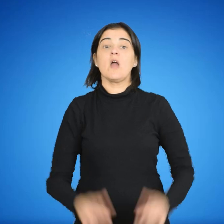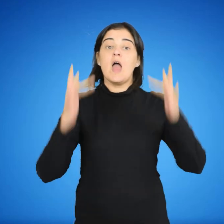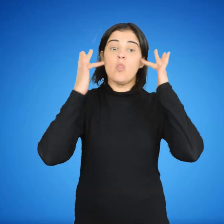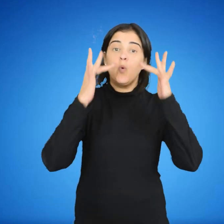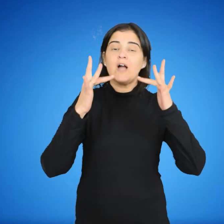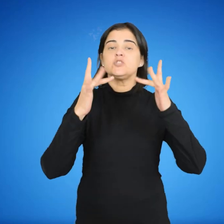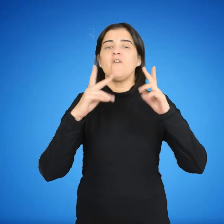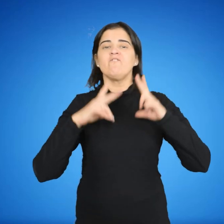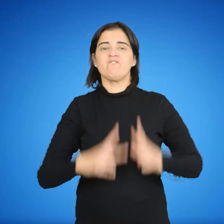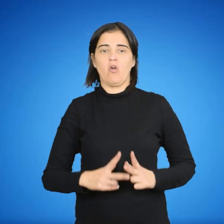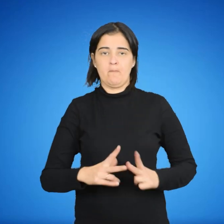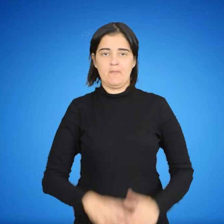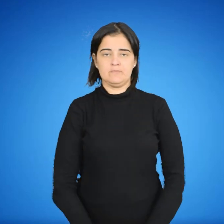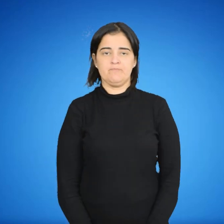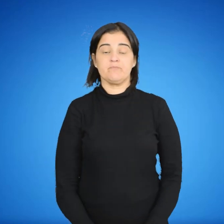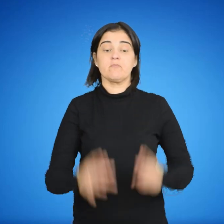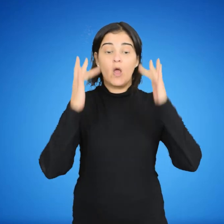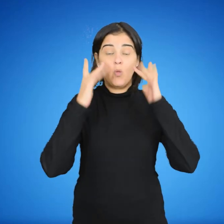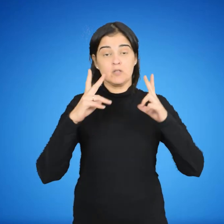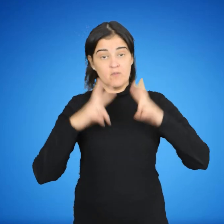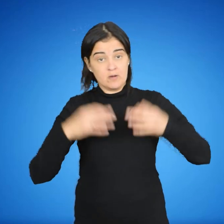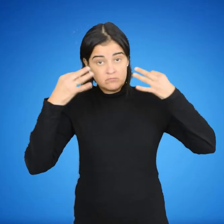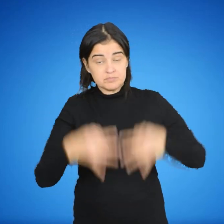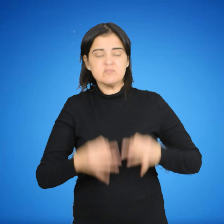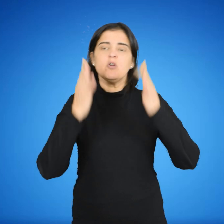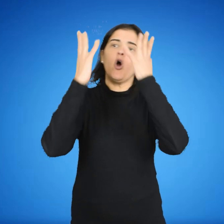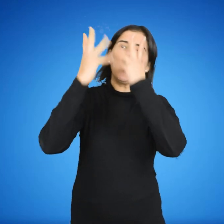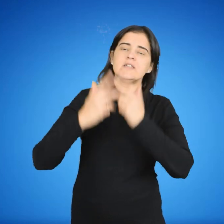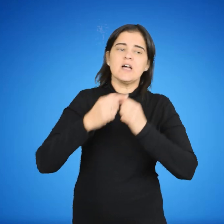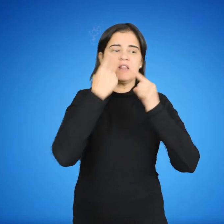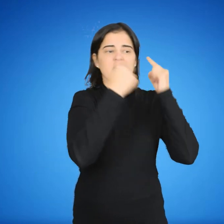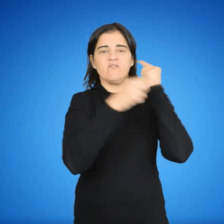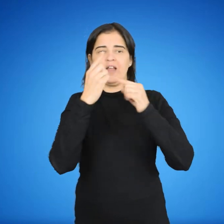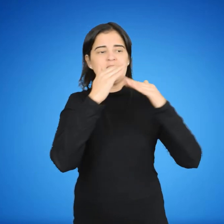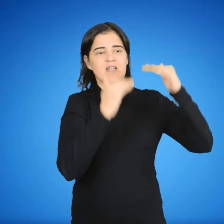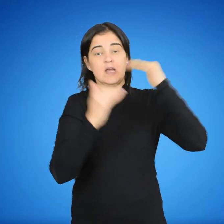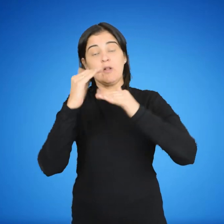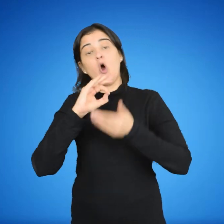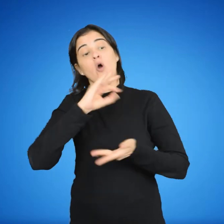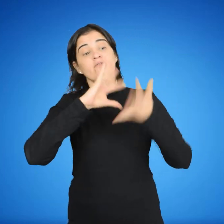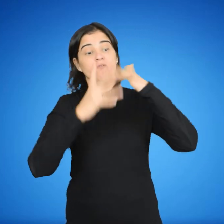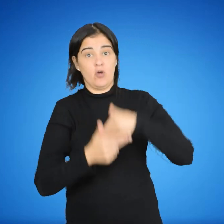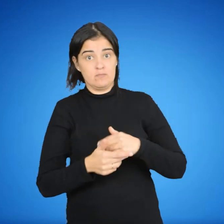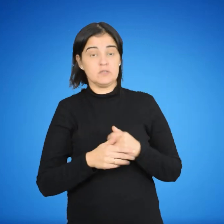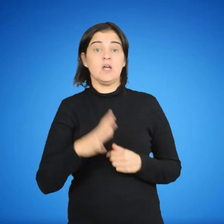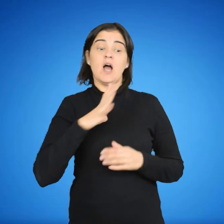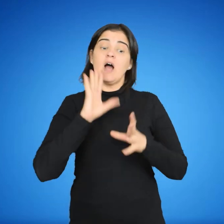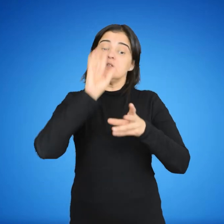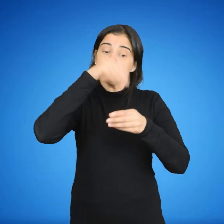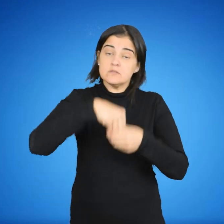Educación formal La educación formal está organizada en diferentes niveles o modalidades, constituye